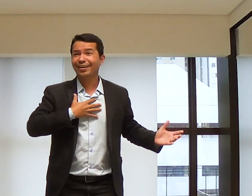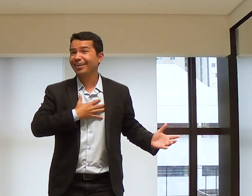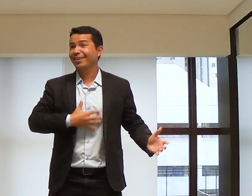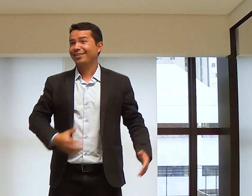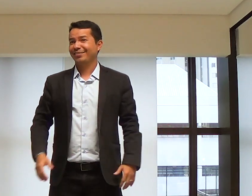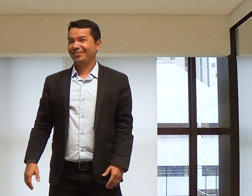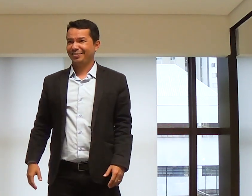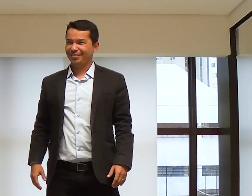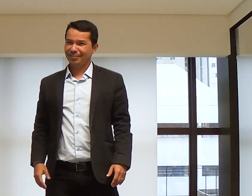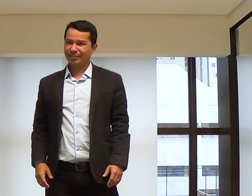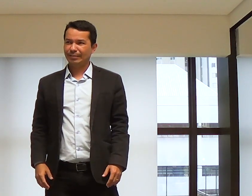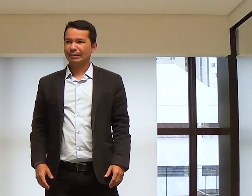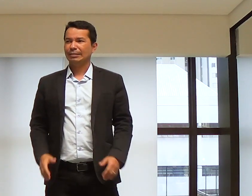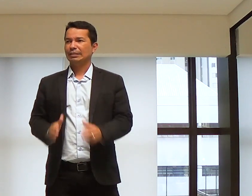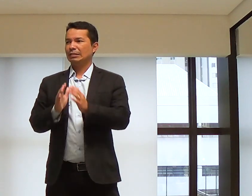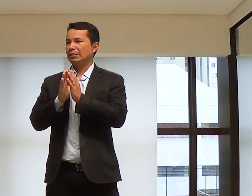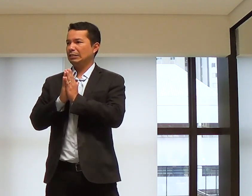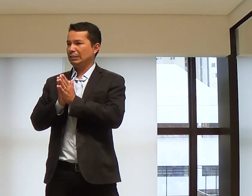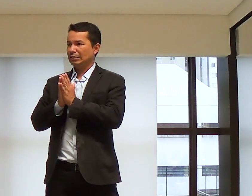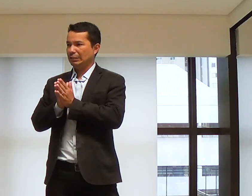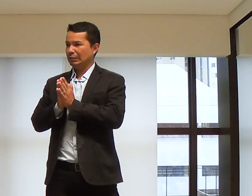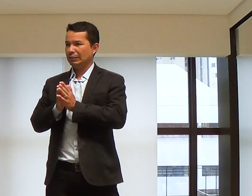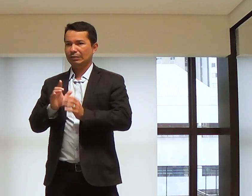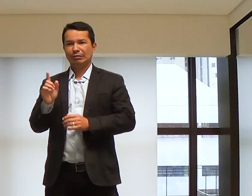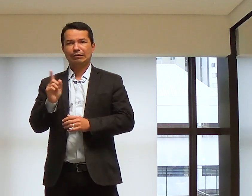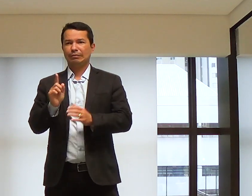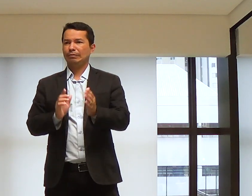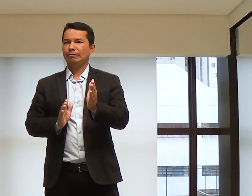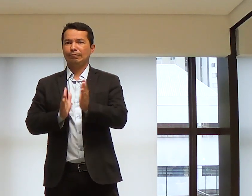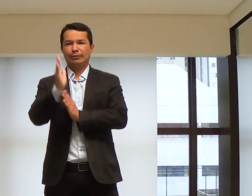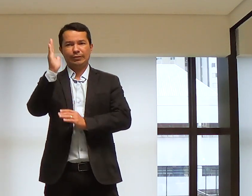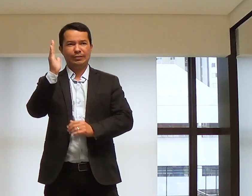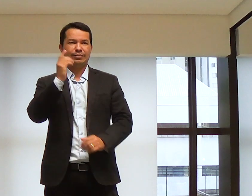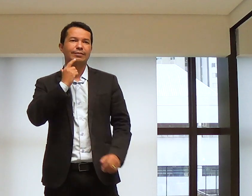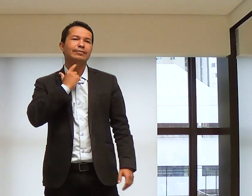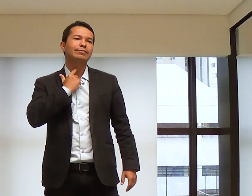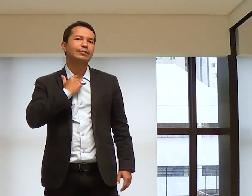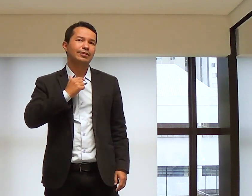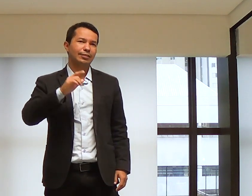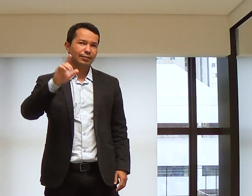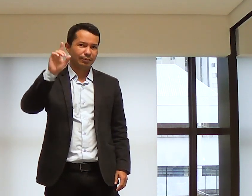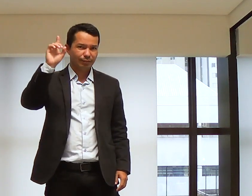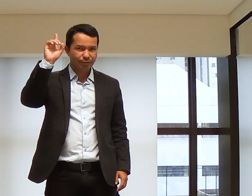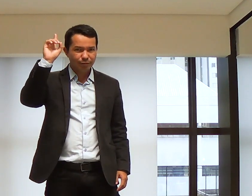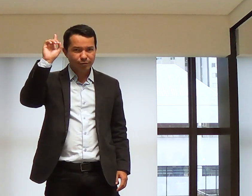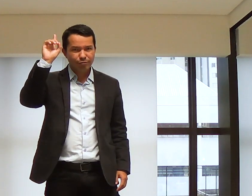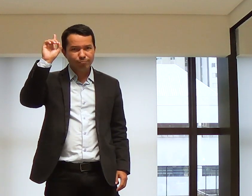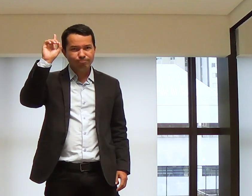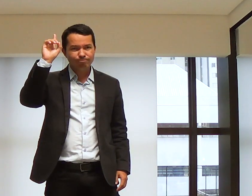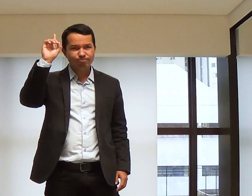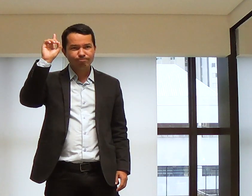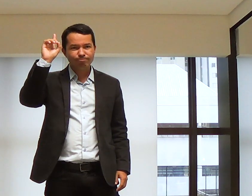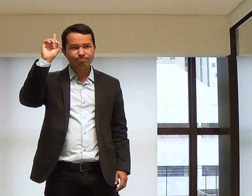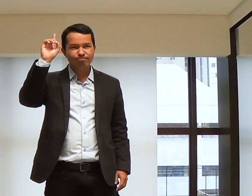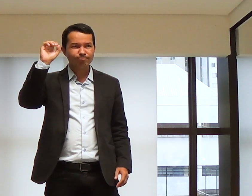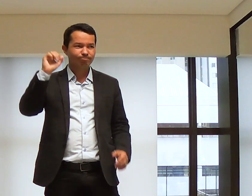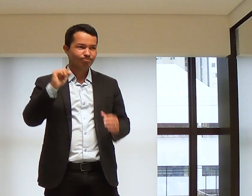A sua vontade é agradável. Sim. Por favor, pare de fugir da vontade de Deus.